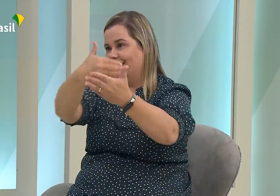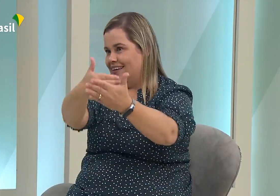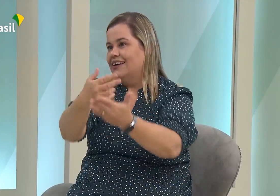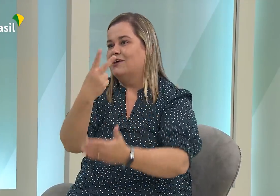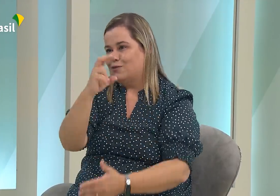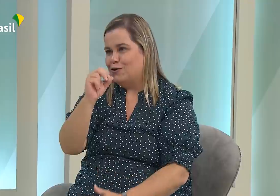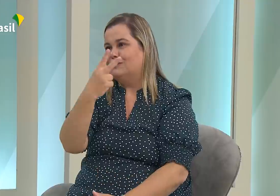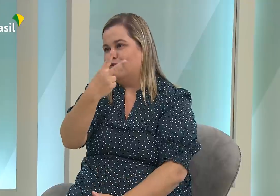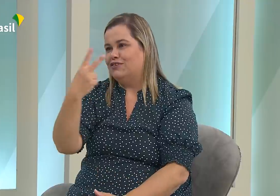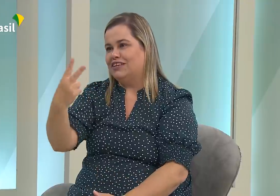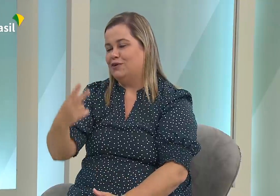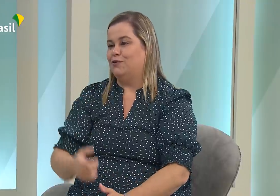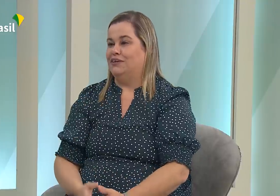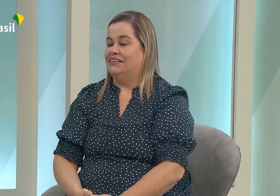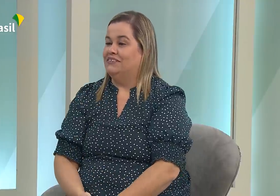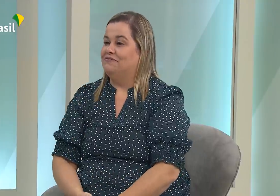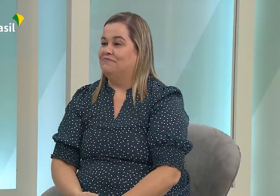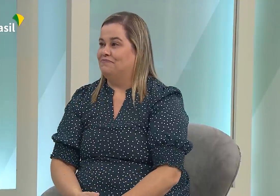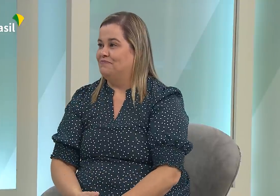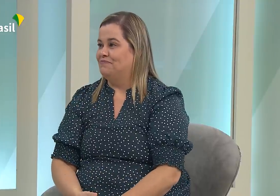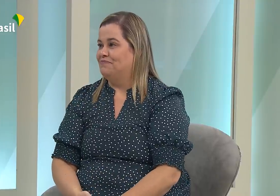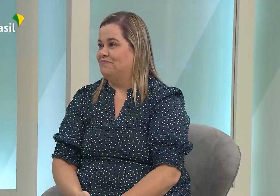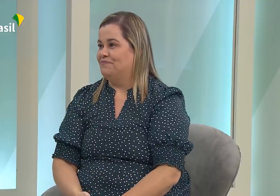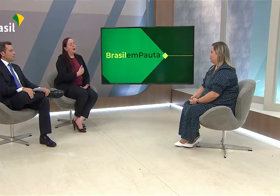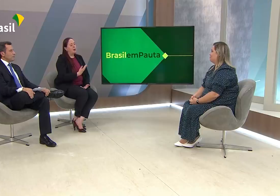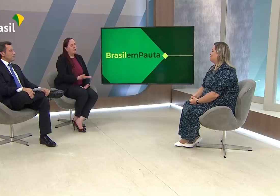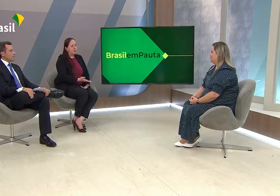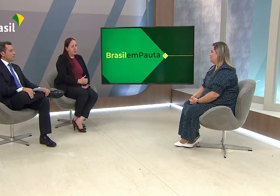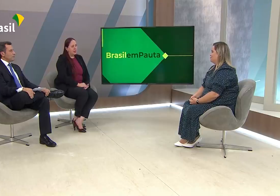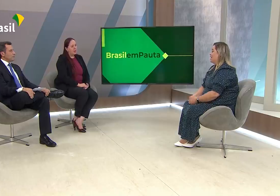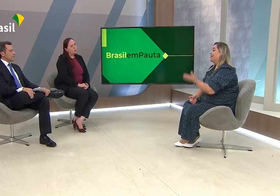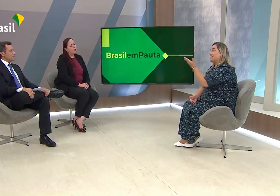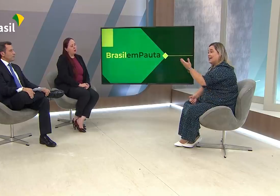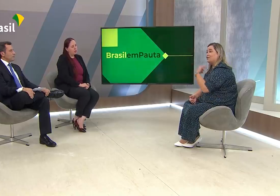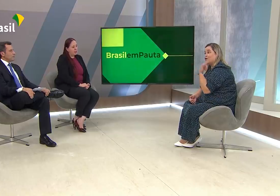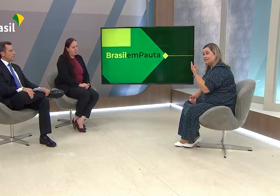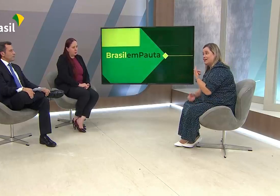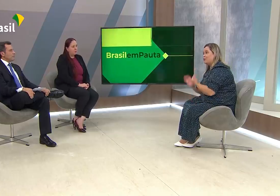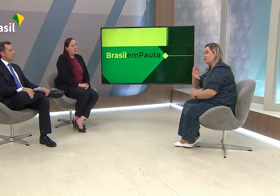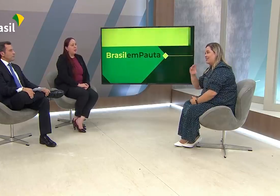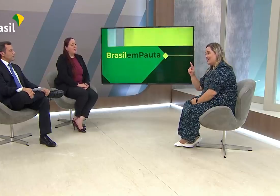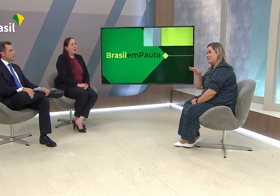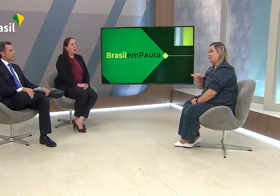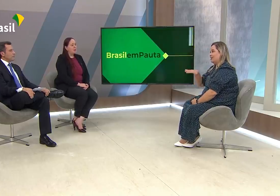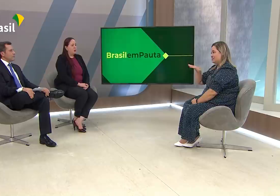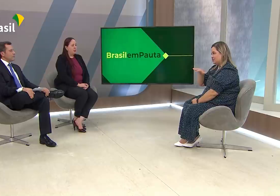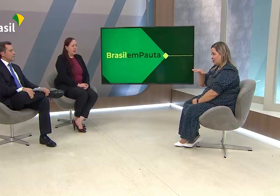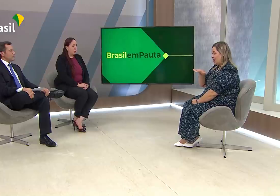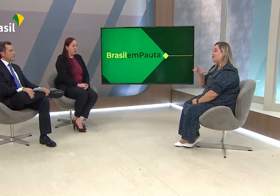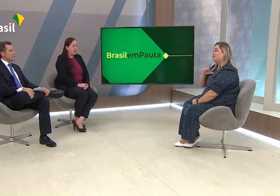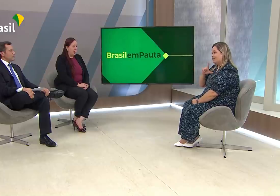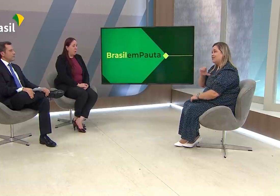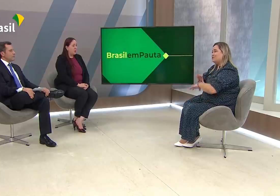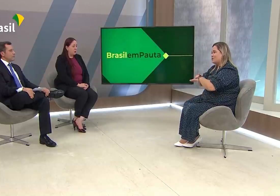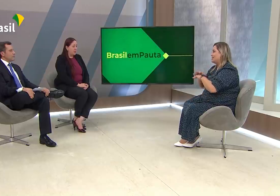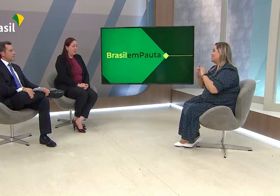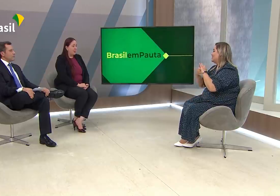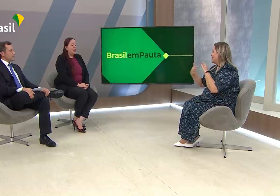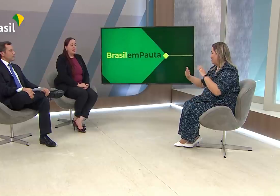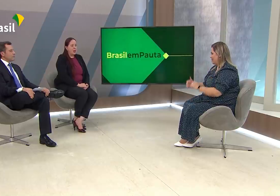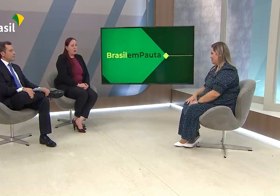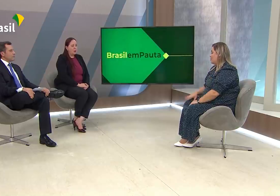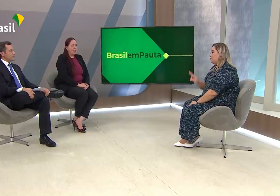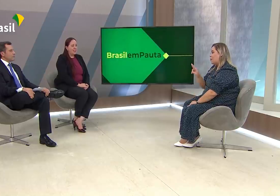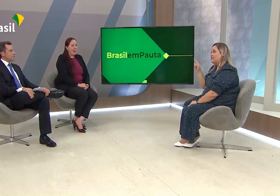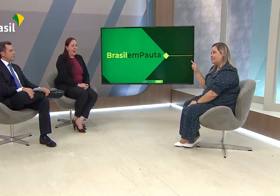estamos trabalhando para também oferecer uma maior visibilidade e protagonismo. E a nossa coordenadora geral, inclusive,